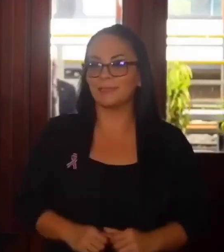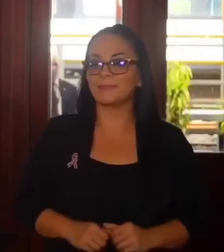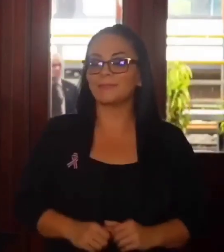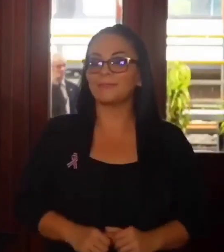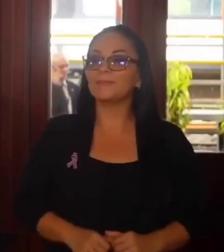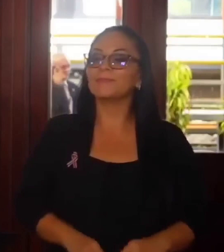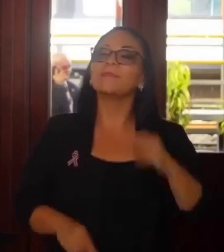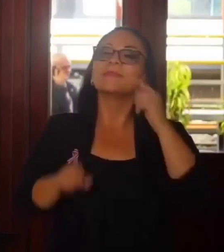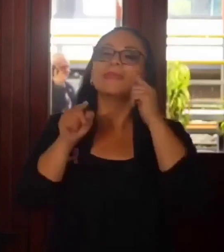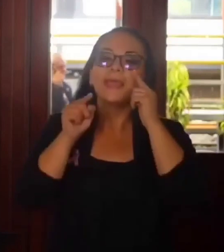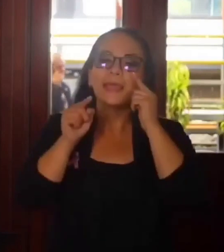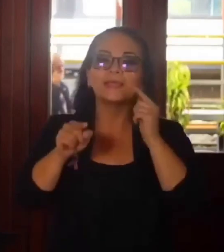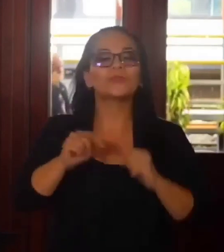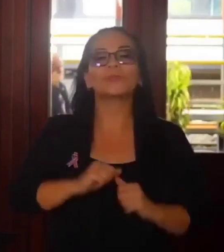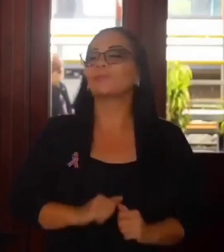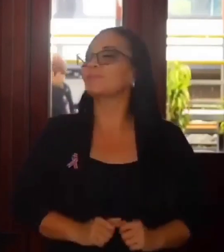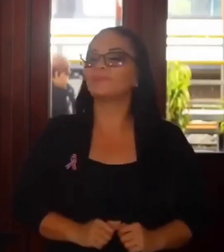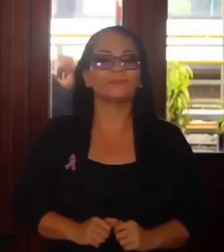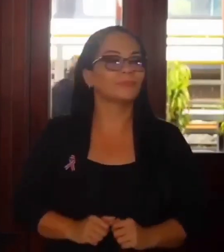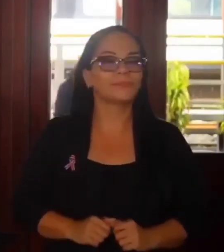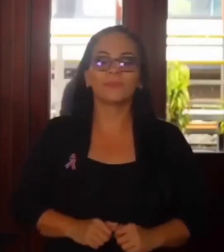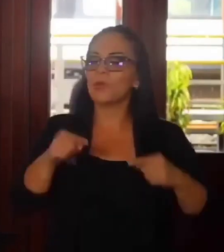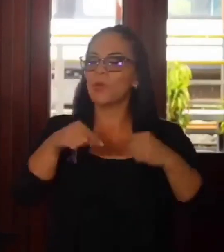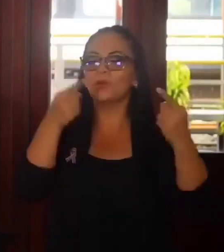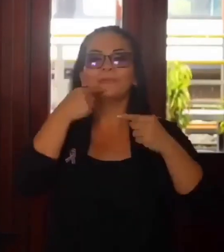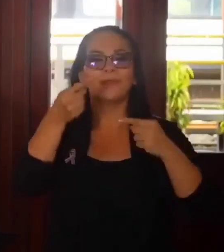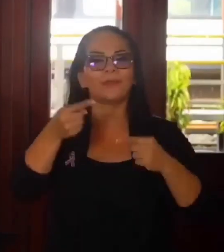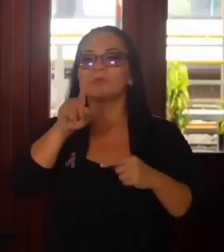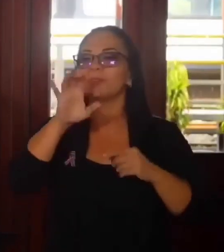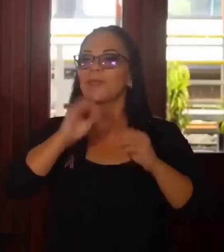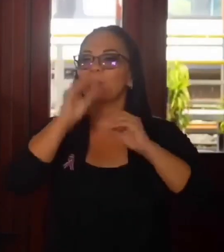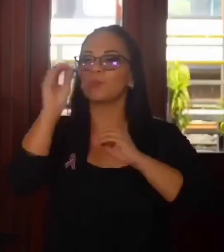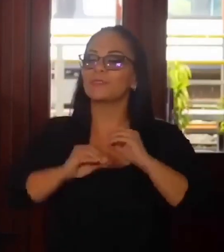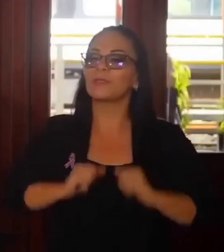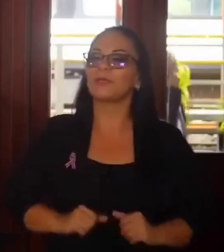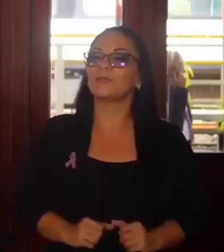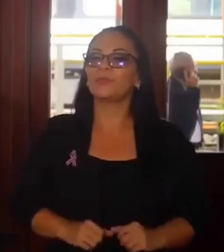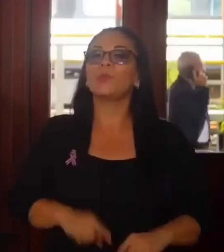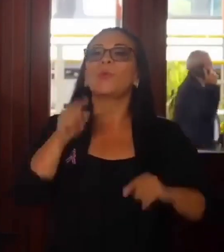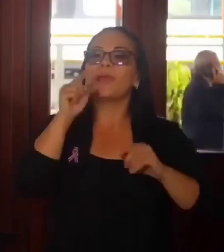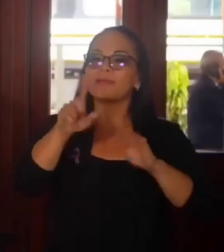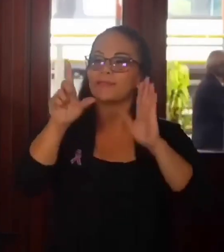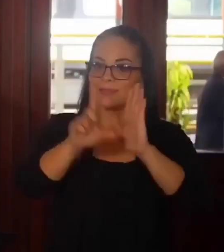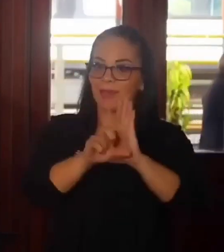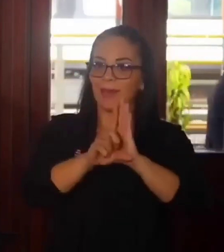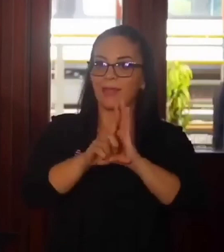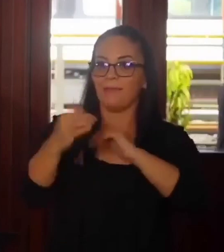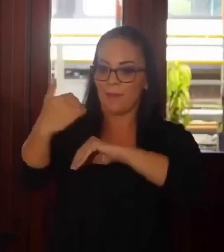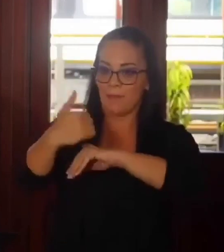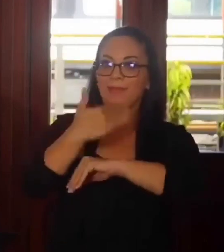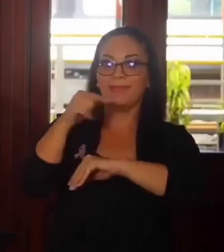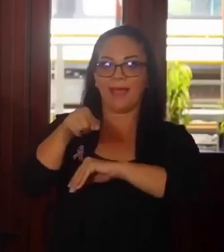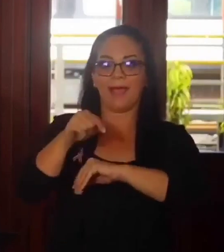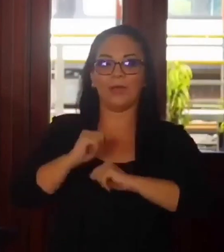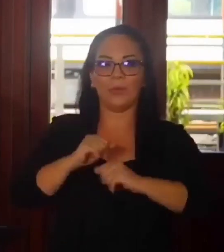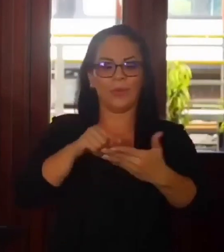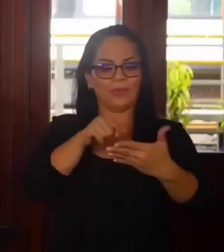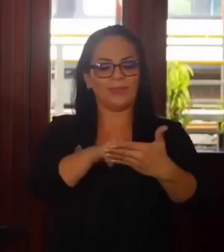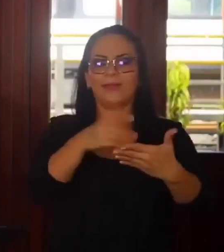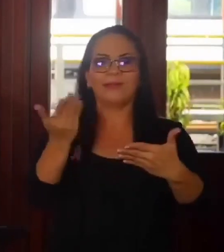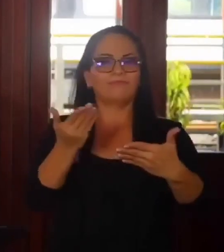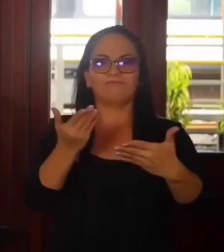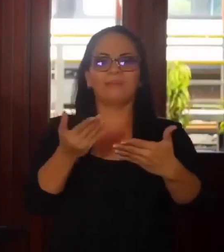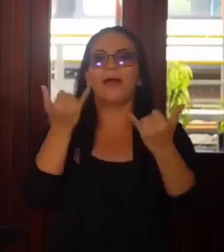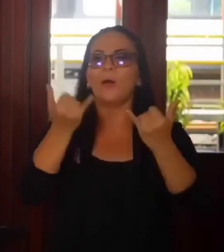Eso es absolutamente contradictorio. Esta ley, como me la mandaron, lo único que va a hacer es